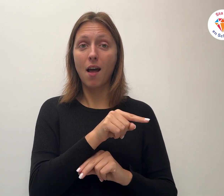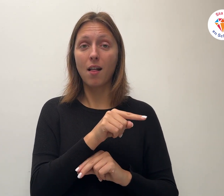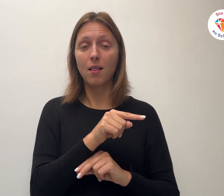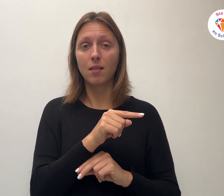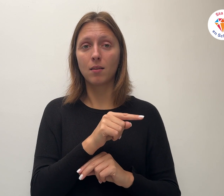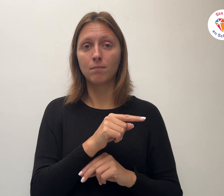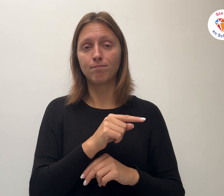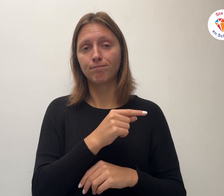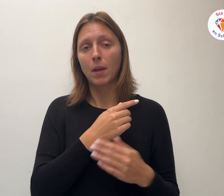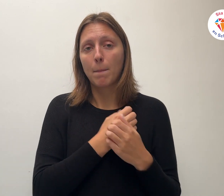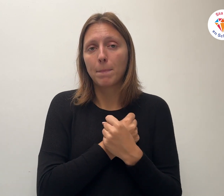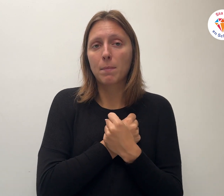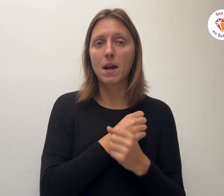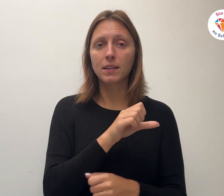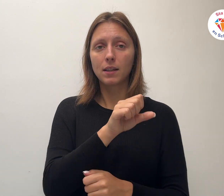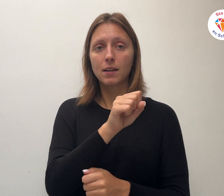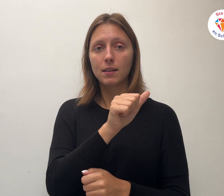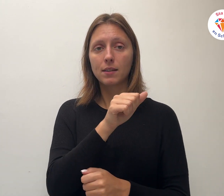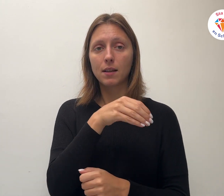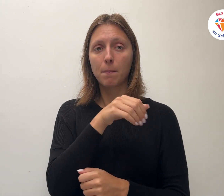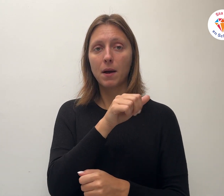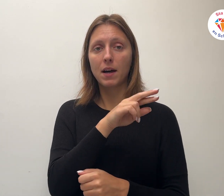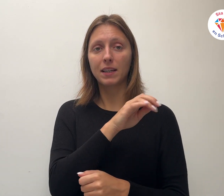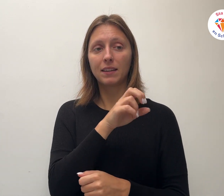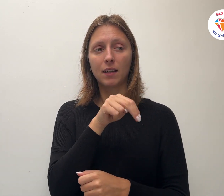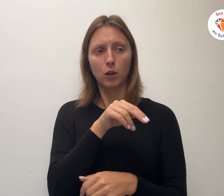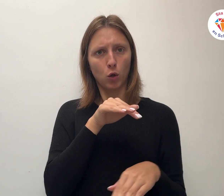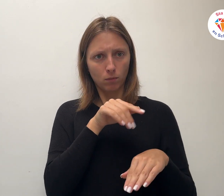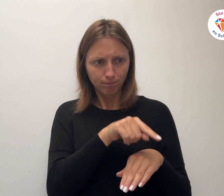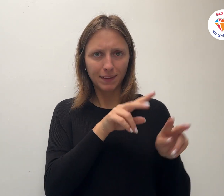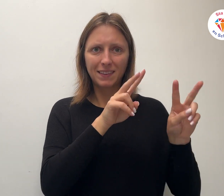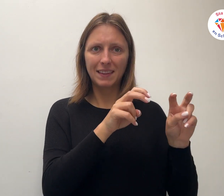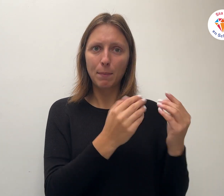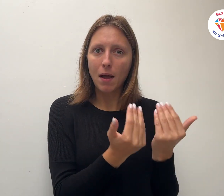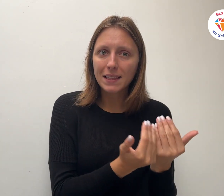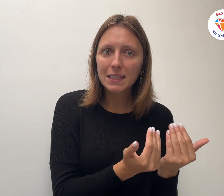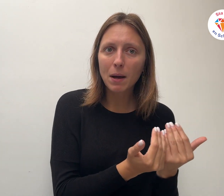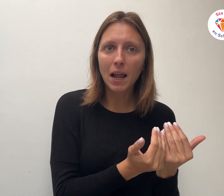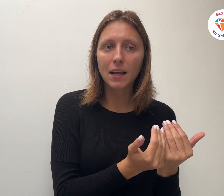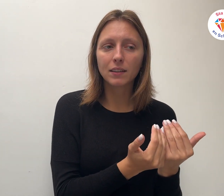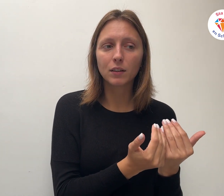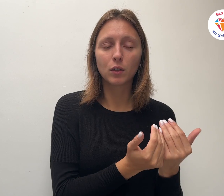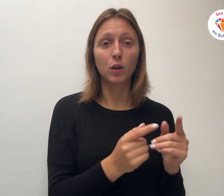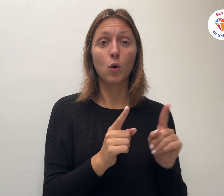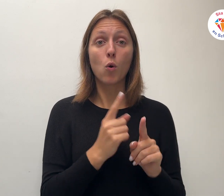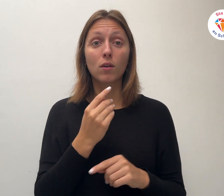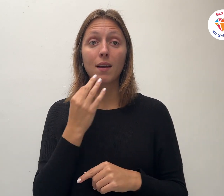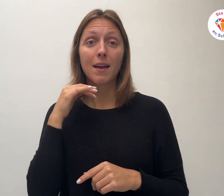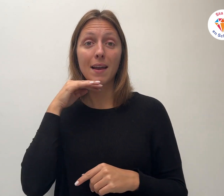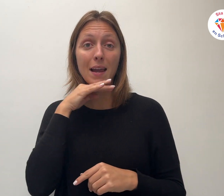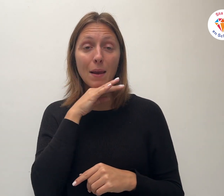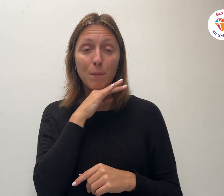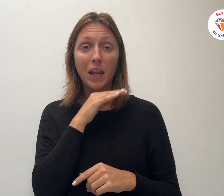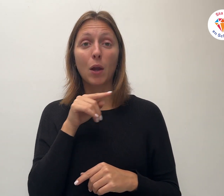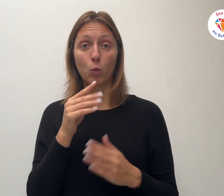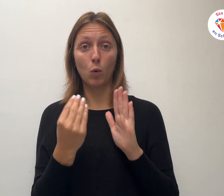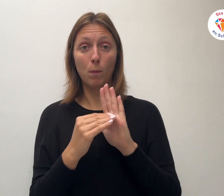En in Hebreeuwen 13 vers 2 staat toch Vergeet de gastvrijheid niet Want daardoor hebben sommigen